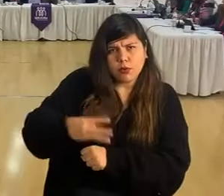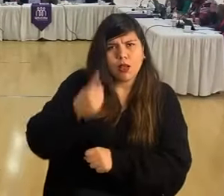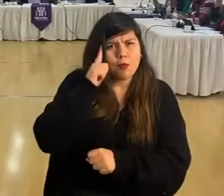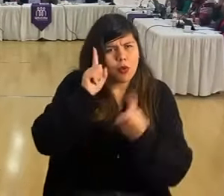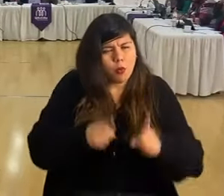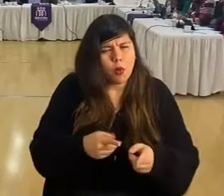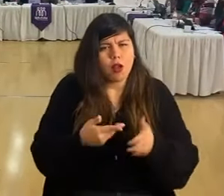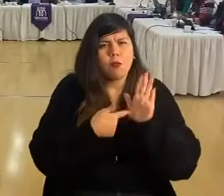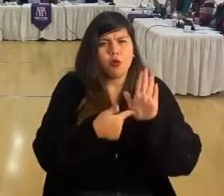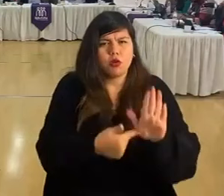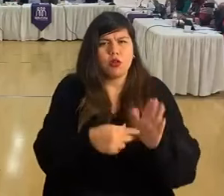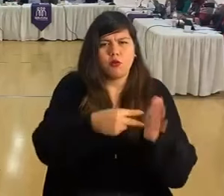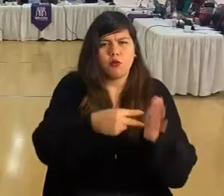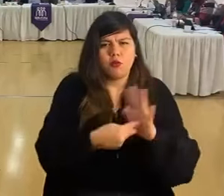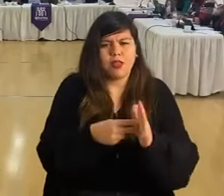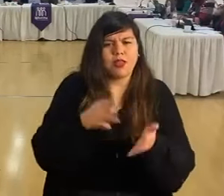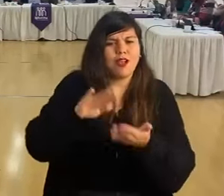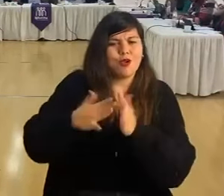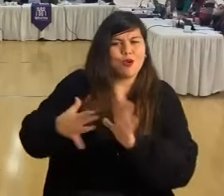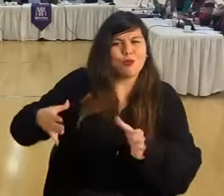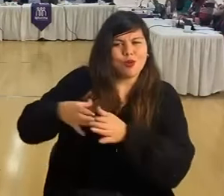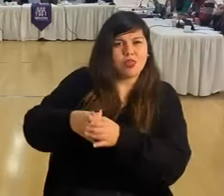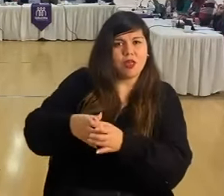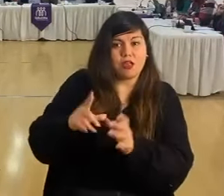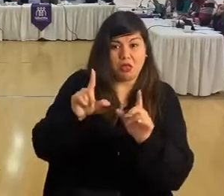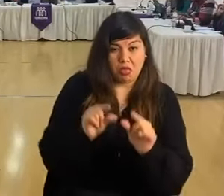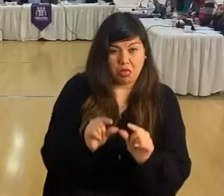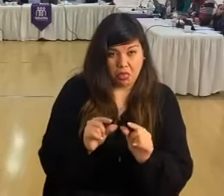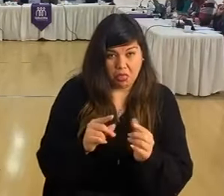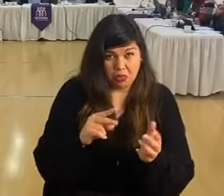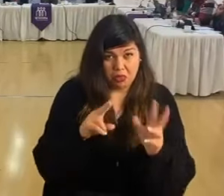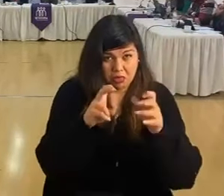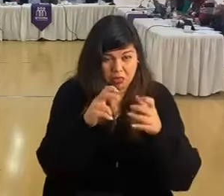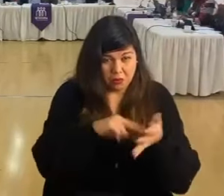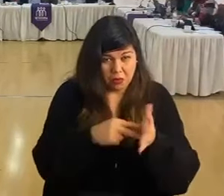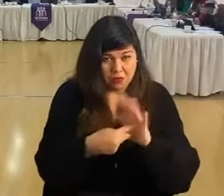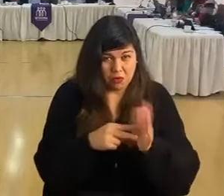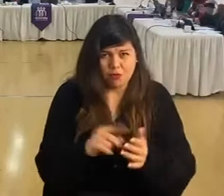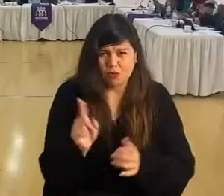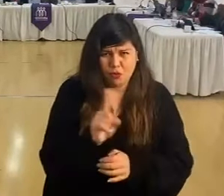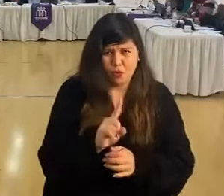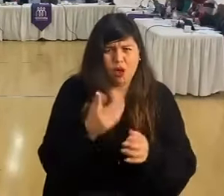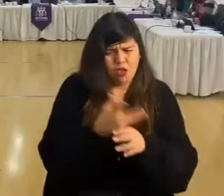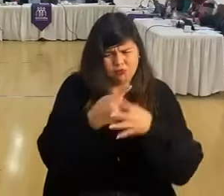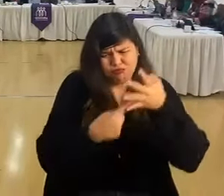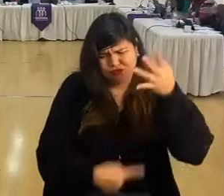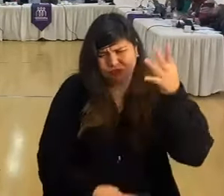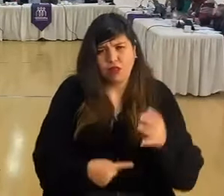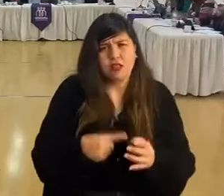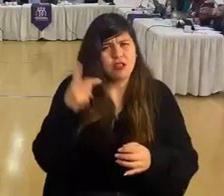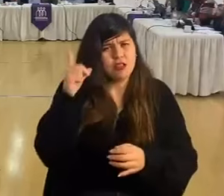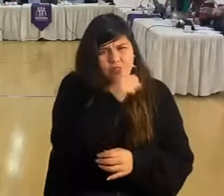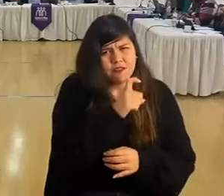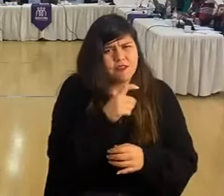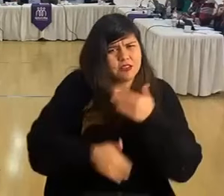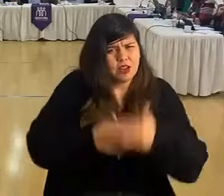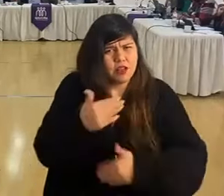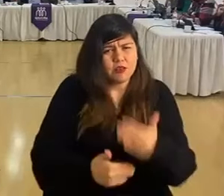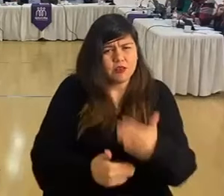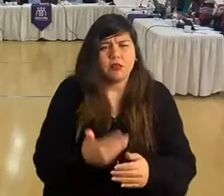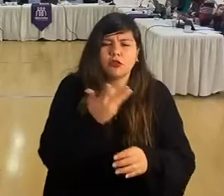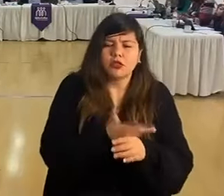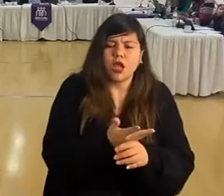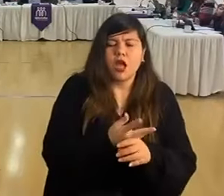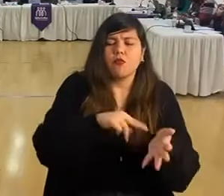colocar las problemáticas de la comunidad, que no son pocas y no es fácil llevarlas adelante y cada uno está acá para llevar ciertas